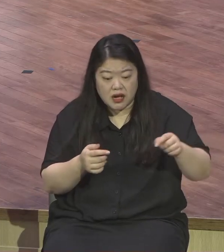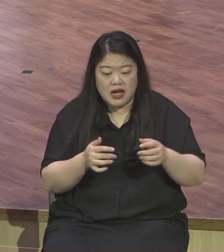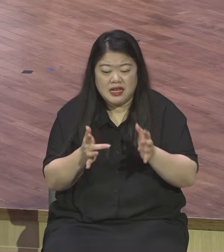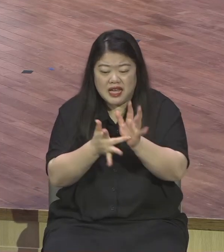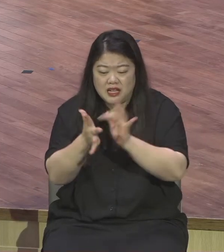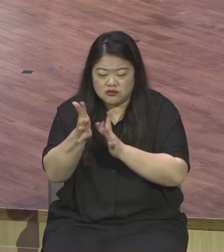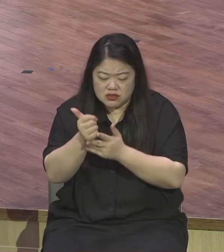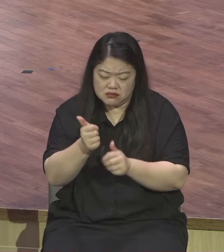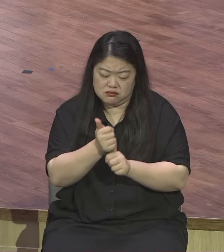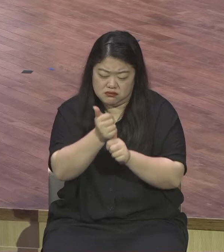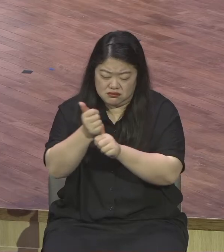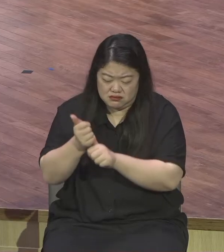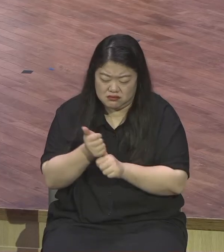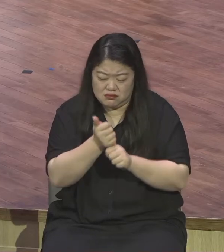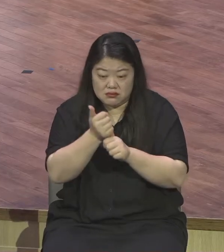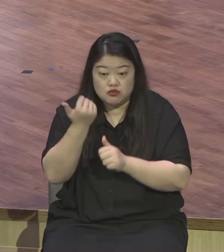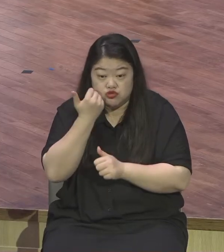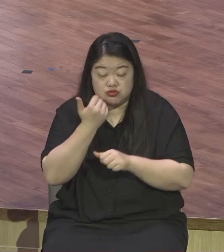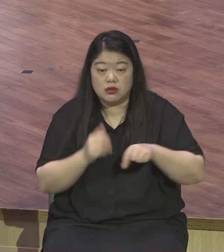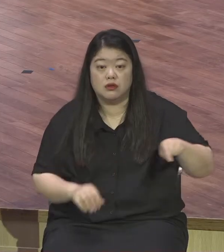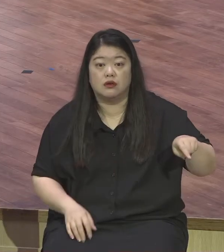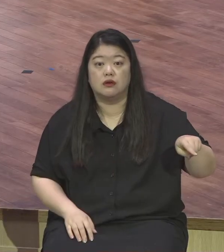삶을 살았어요 감동 없어요